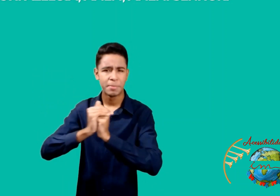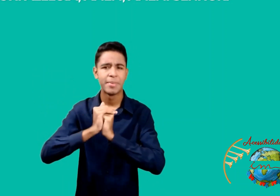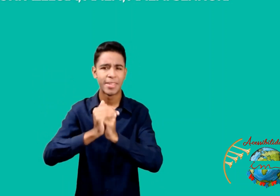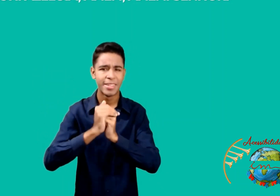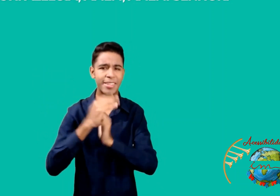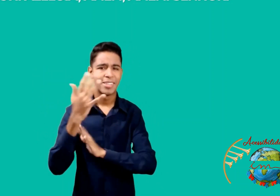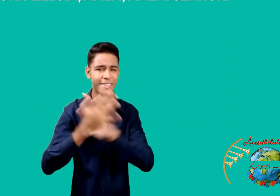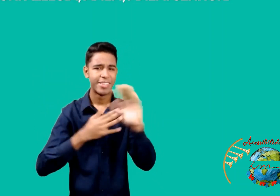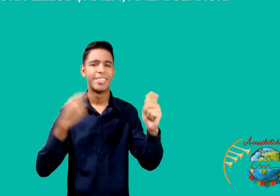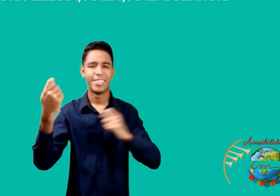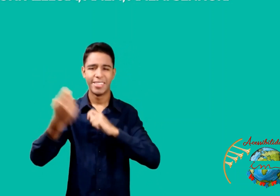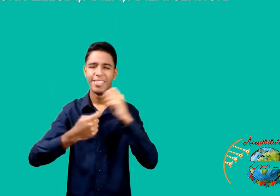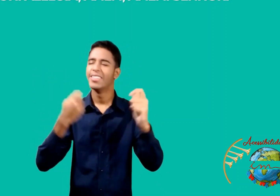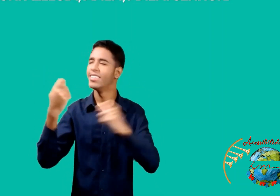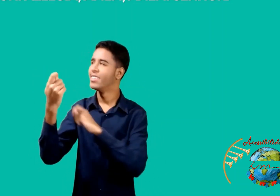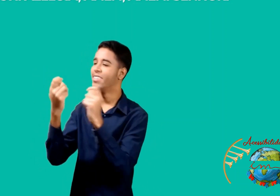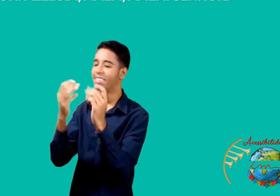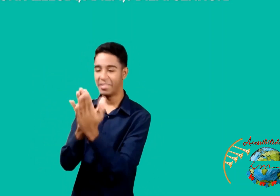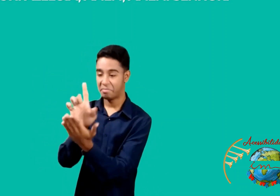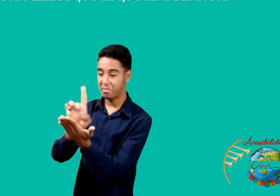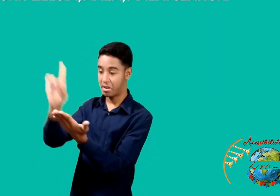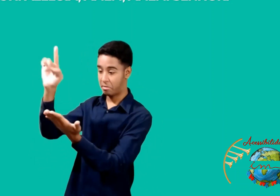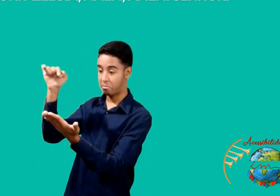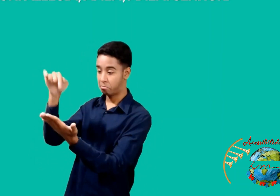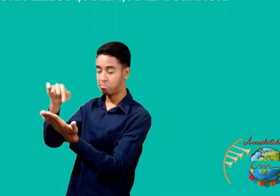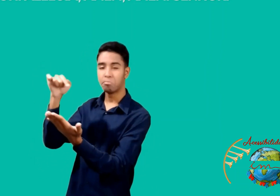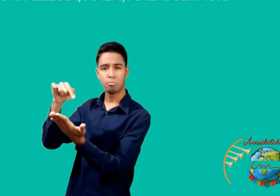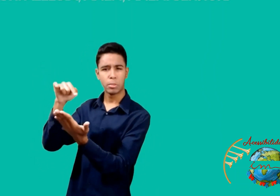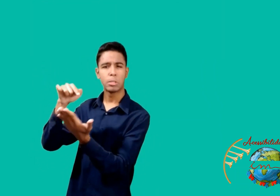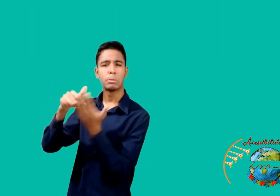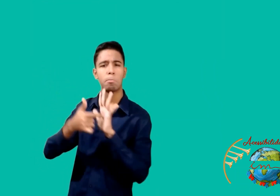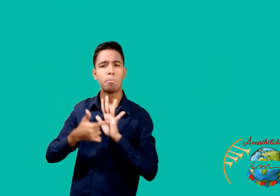amém, amém Senhor